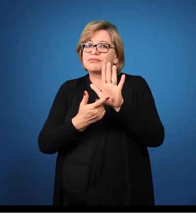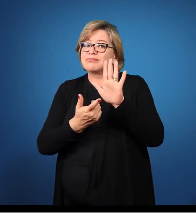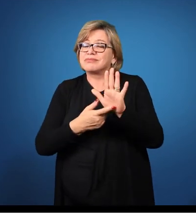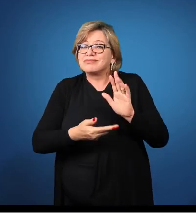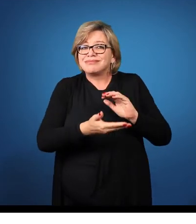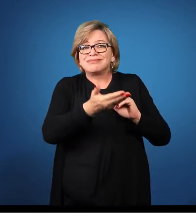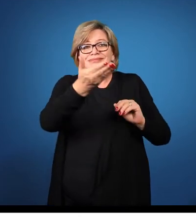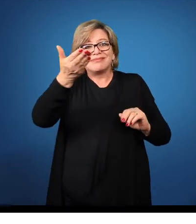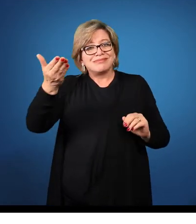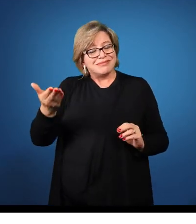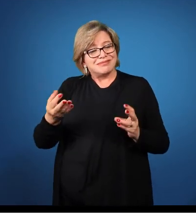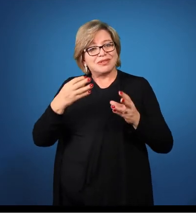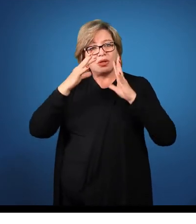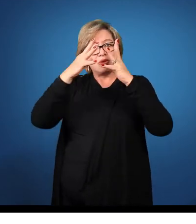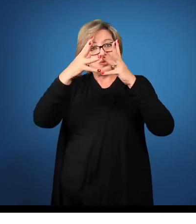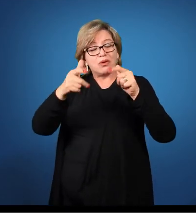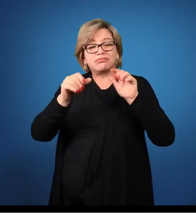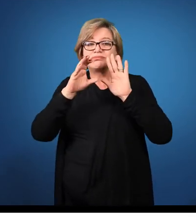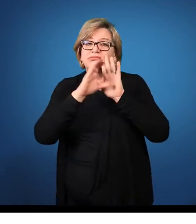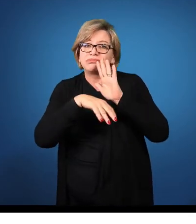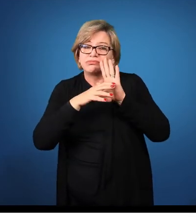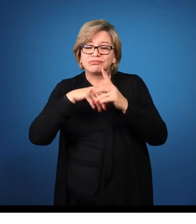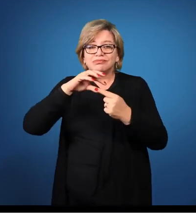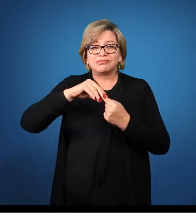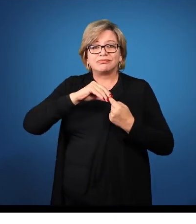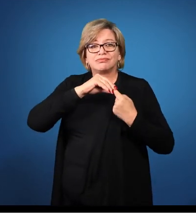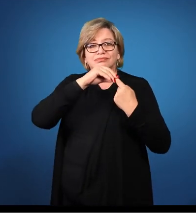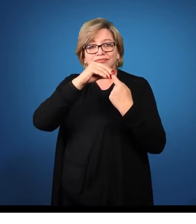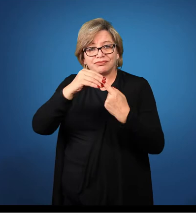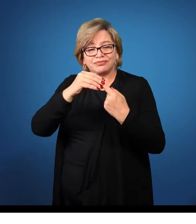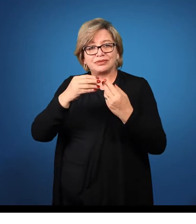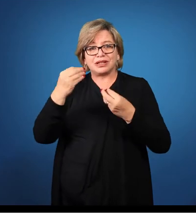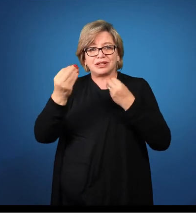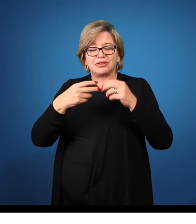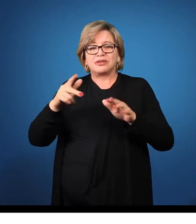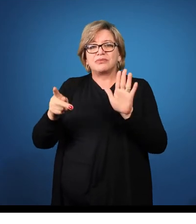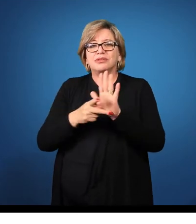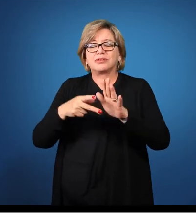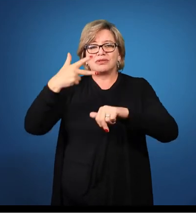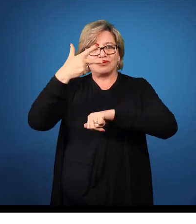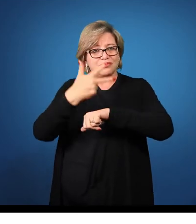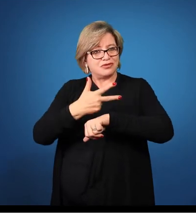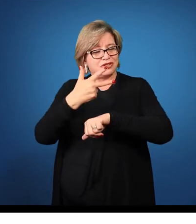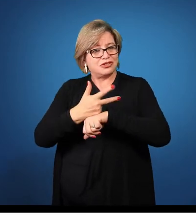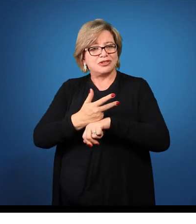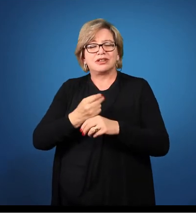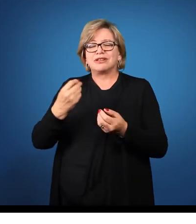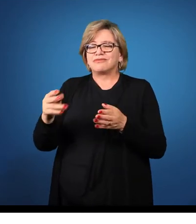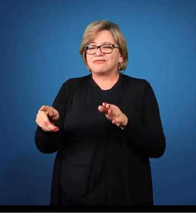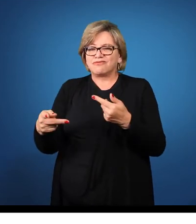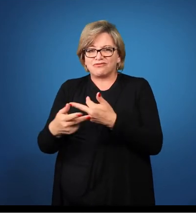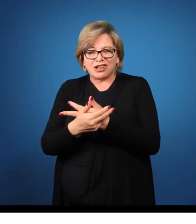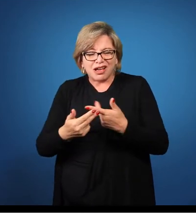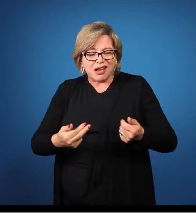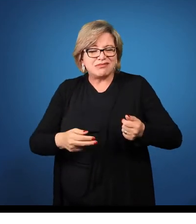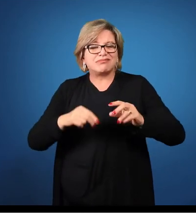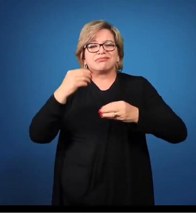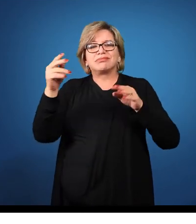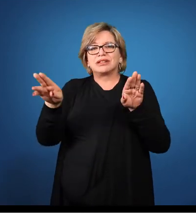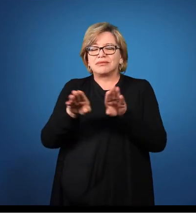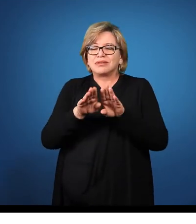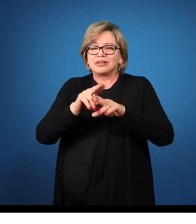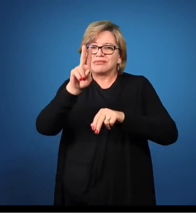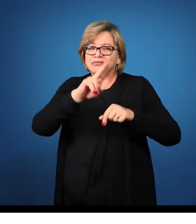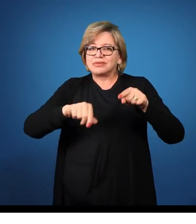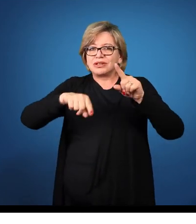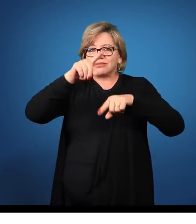vocês todos os conceitos principais, com videoaulas, com vídeos ilustrativos, com